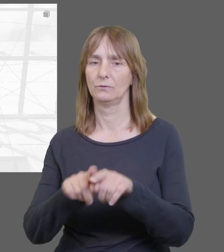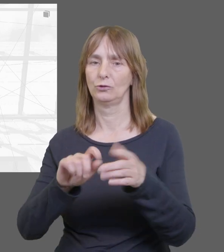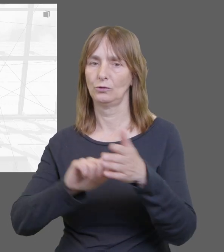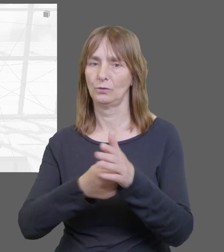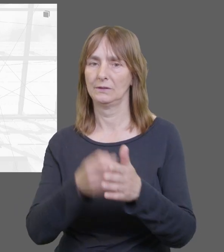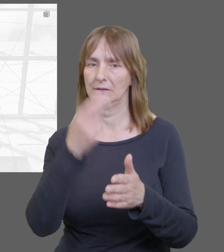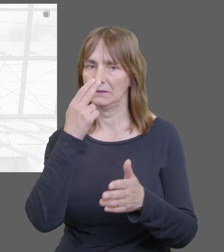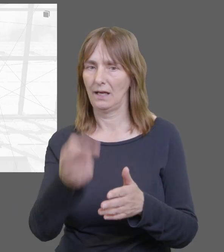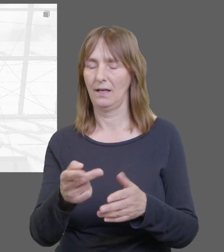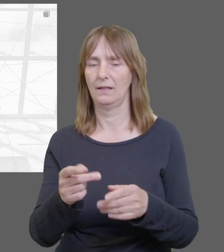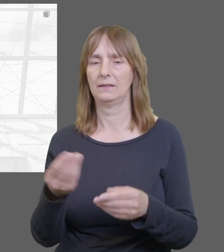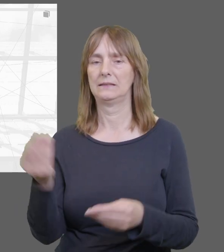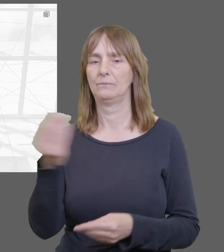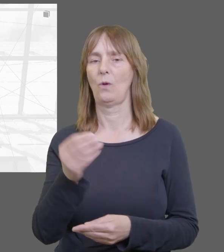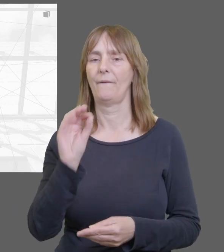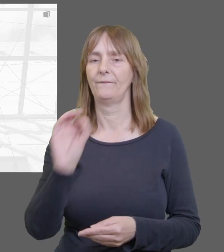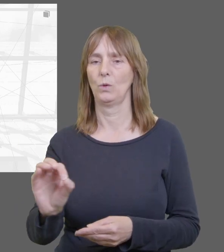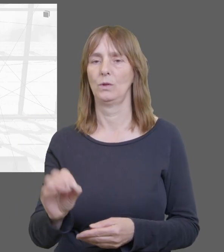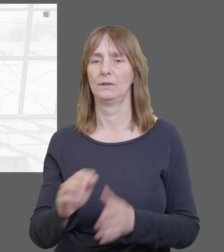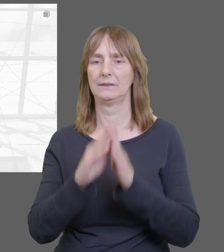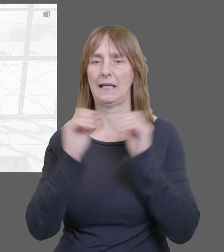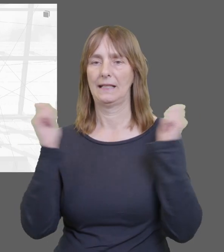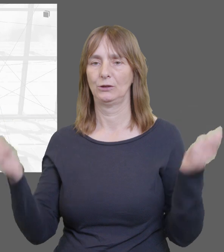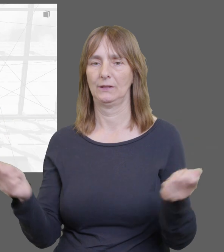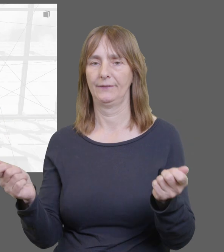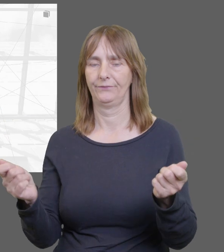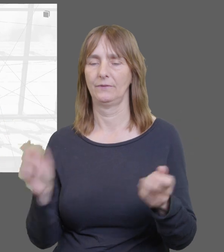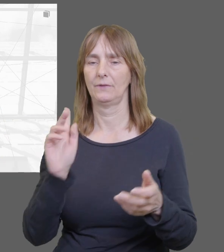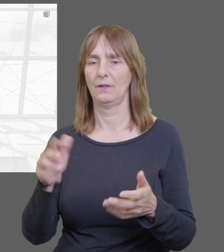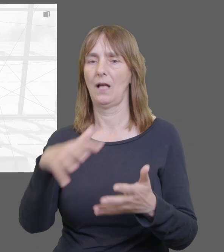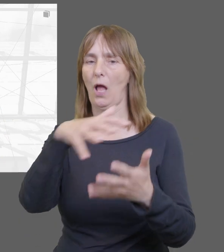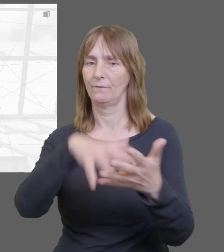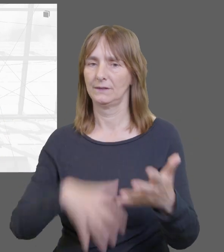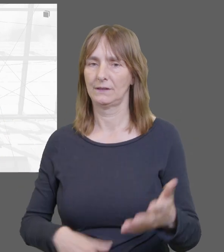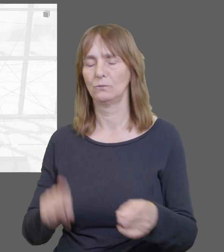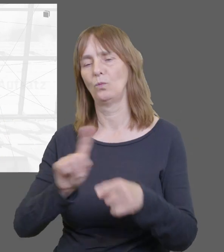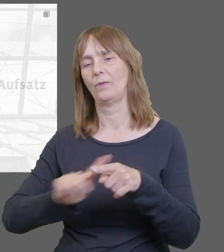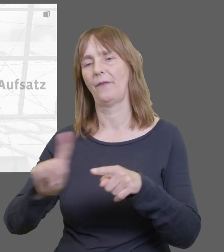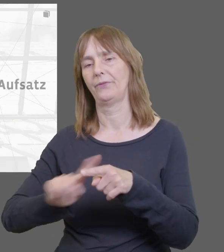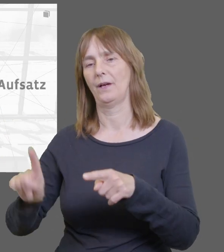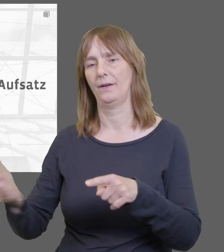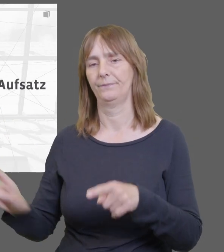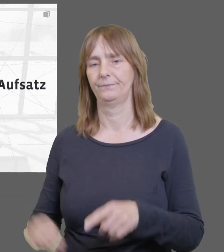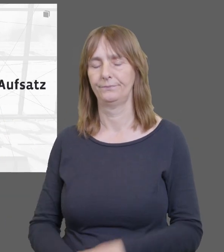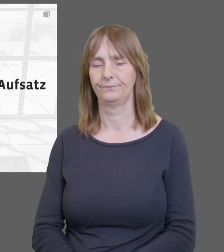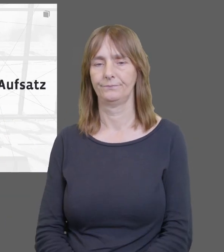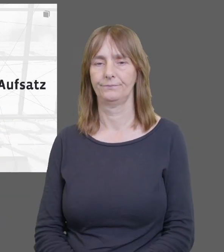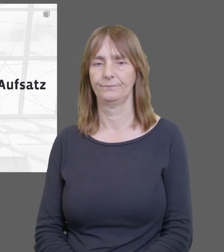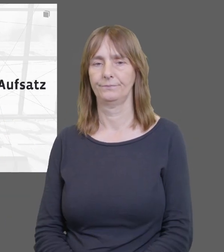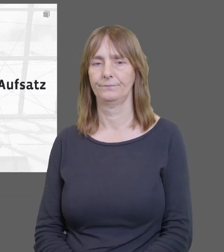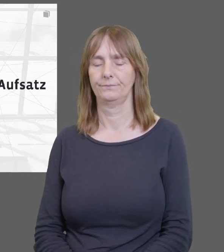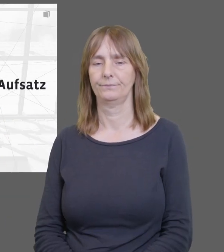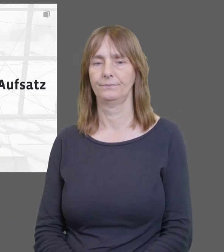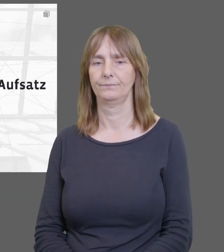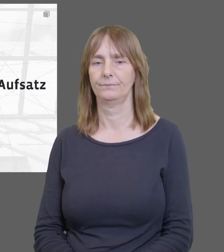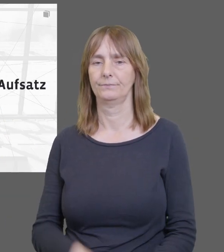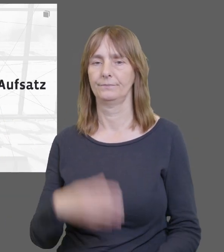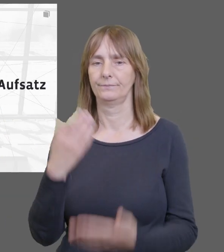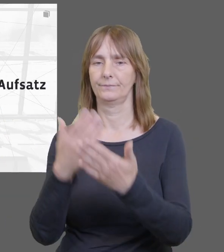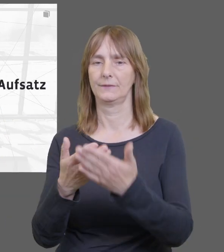Symbole Druckausgabe Zeitschrift, elektronische Zeitschrift und Aufsatz gehen wir in einem anderen Slopcast näher ein.